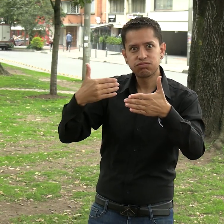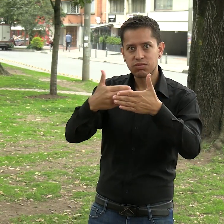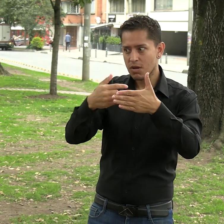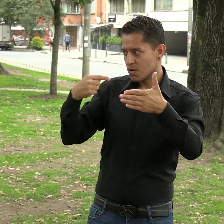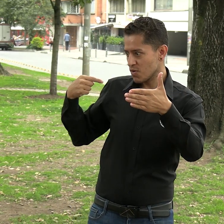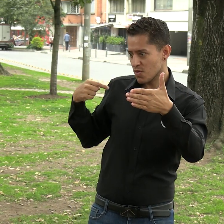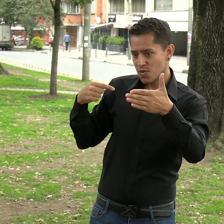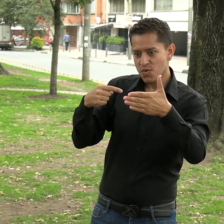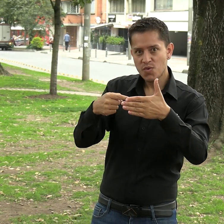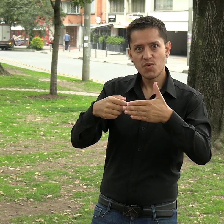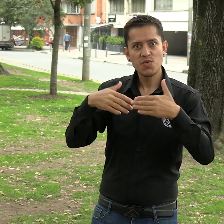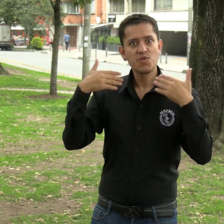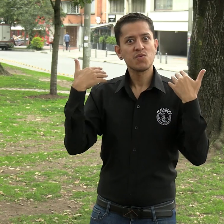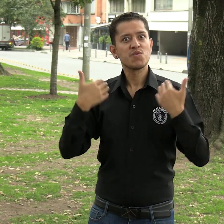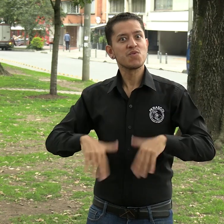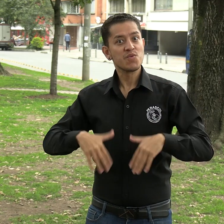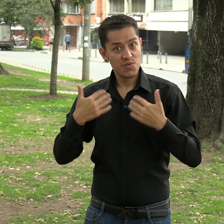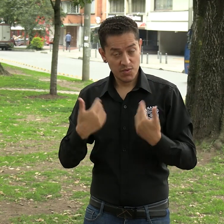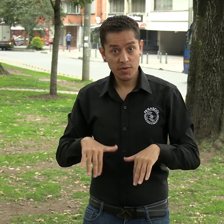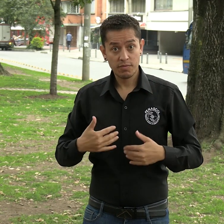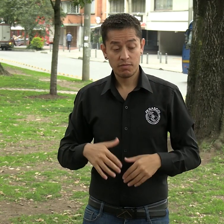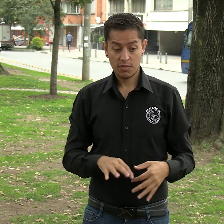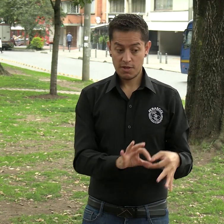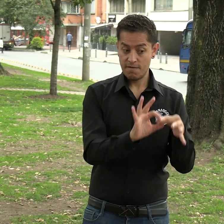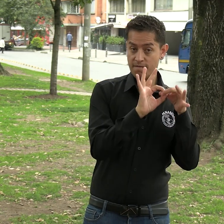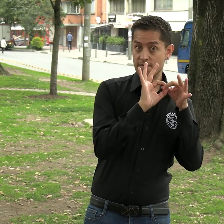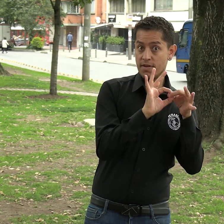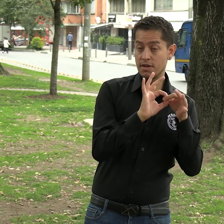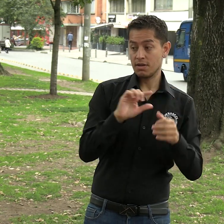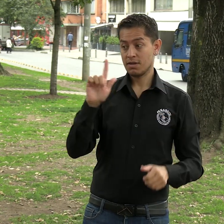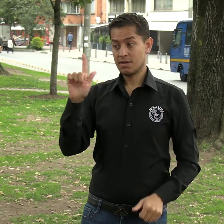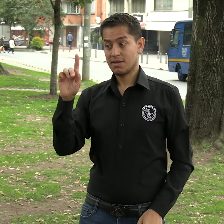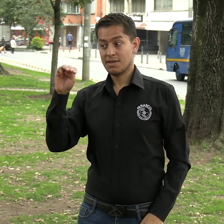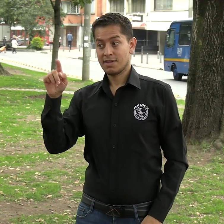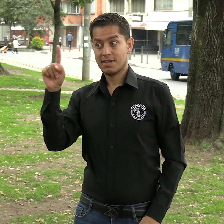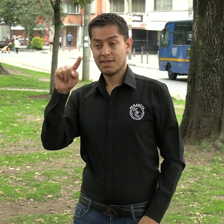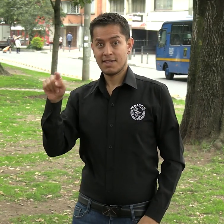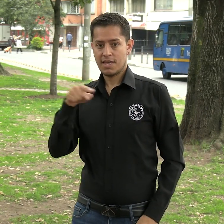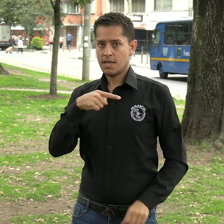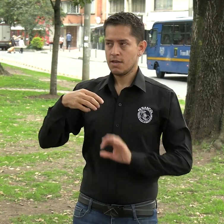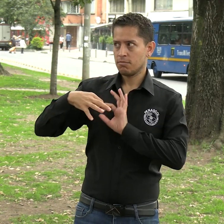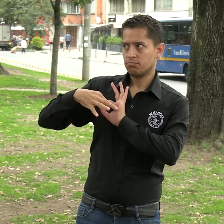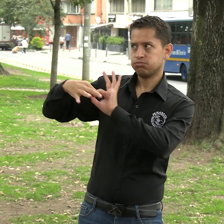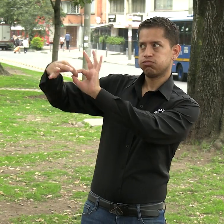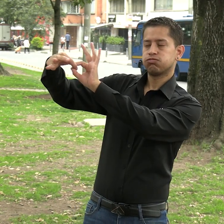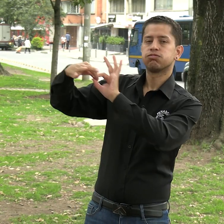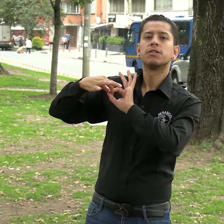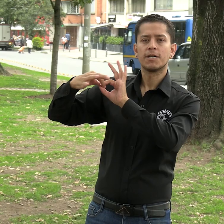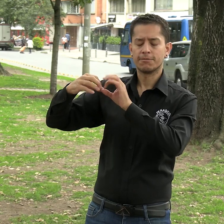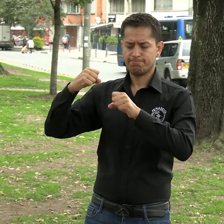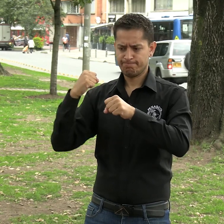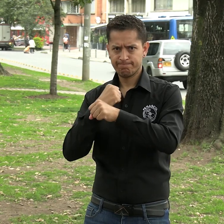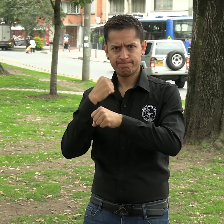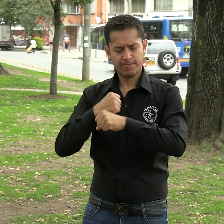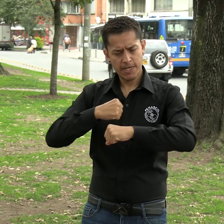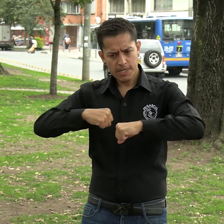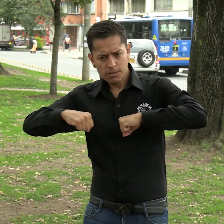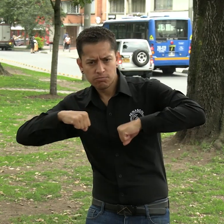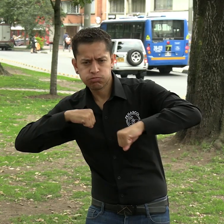las personas sordas del país. Estas acciones durante el año han sido resultado de la unión y trabajo entre FENASCOL y la Federación